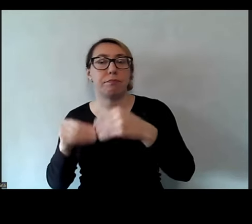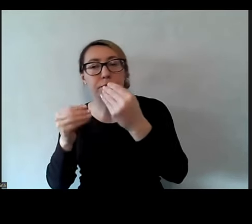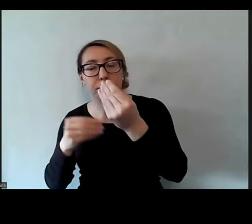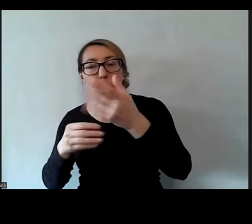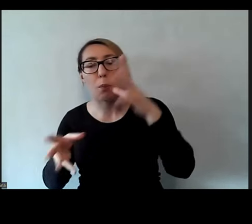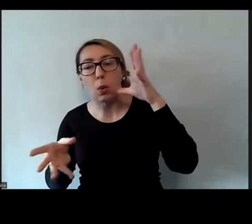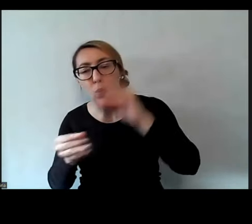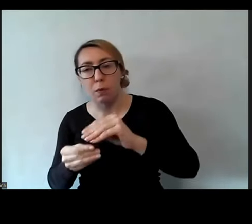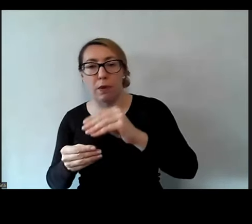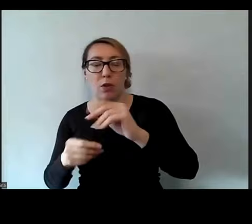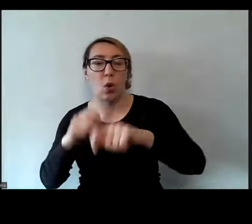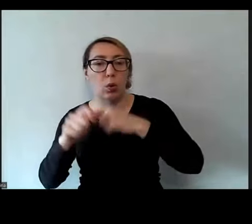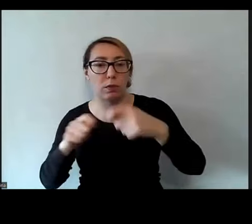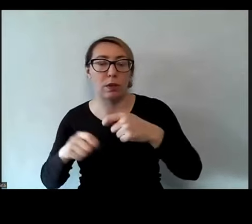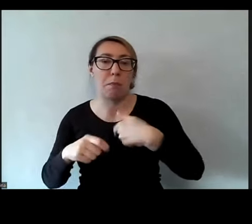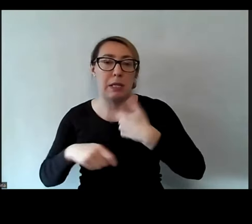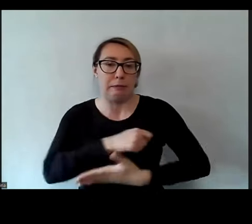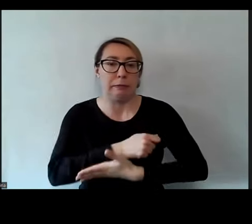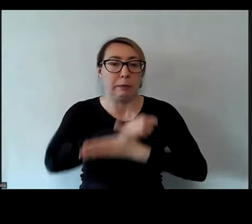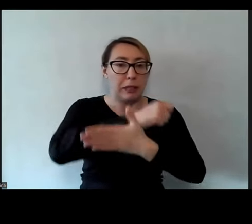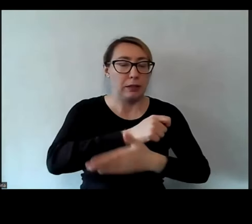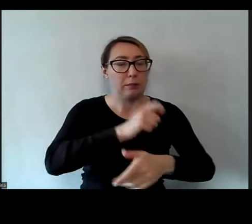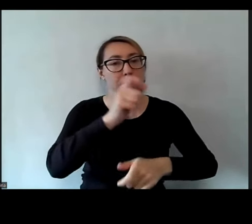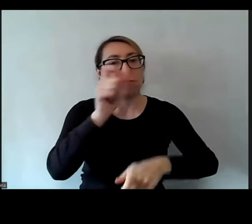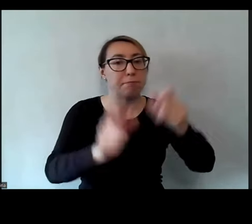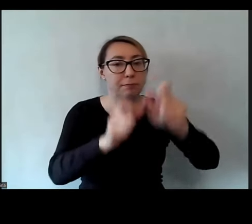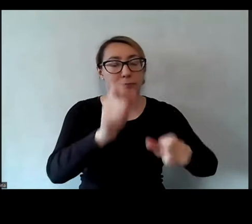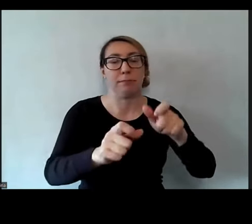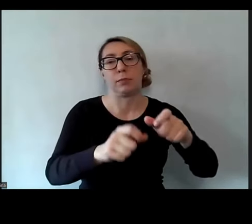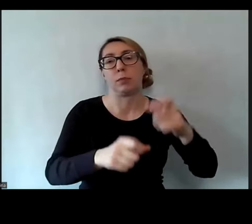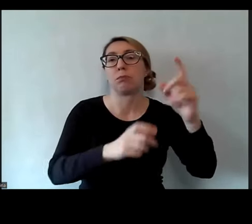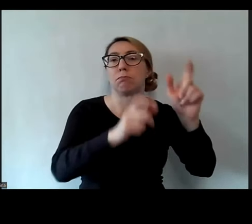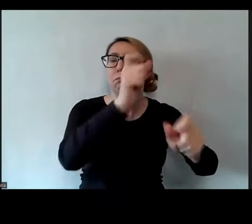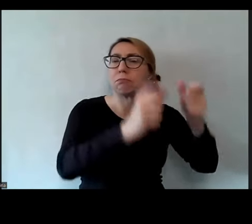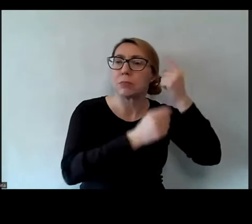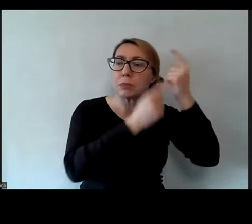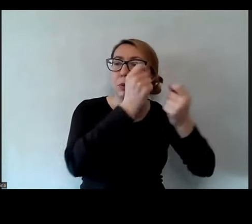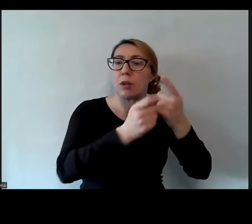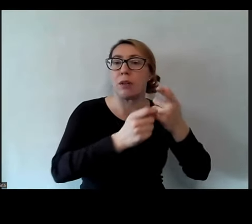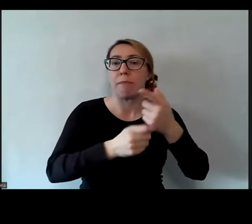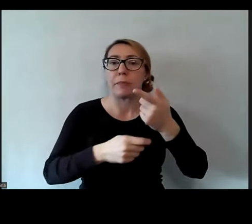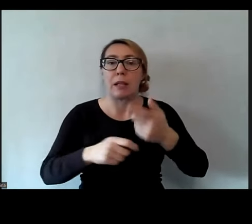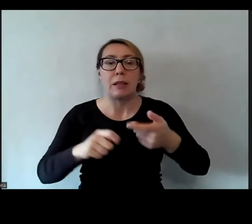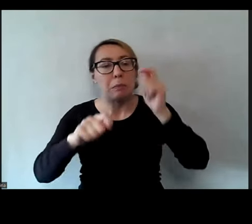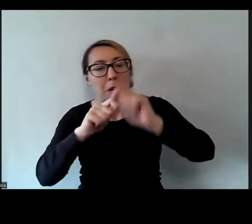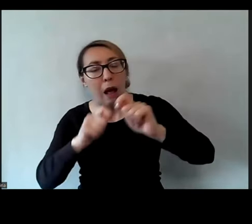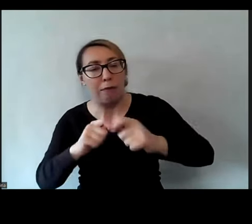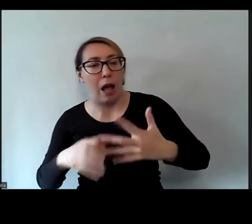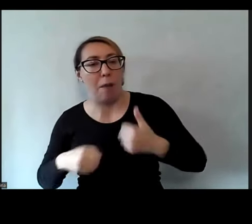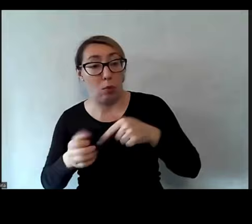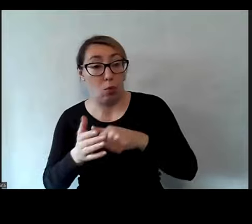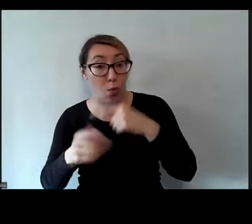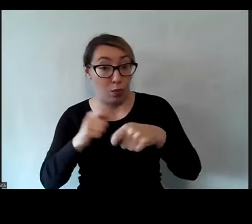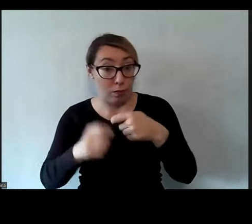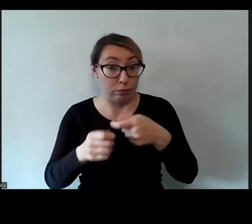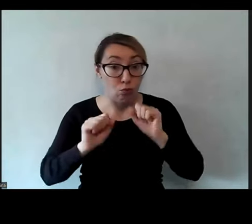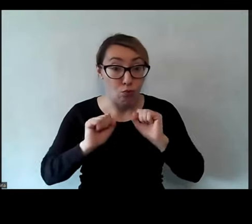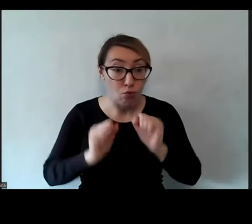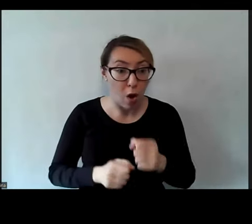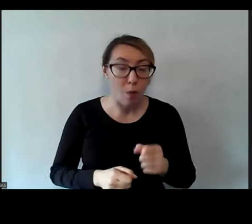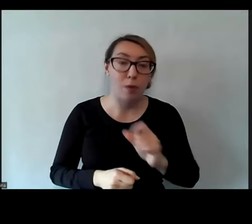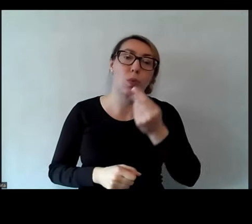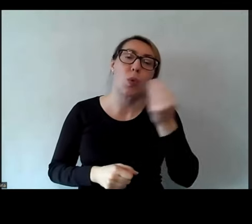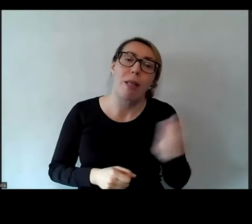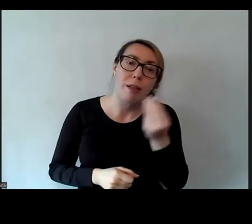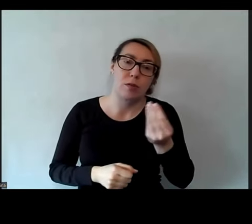wspieramy innowatorów jakby w takim sprawdzaniu, na ile rozwiązanie działa, co jeszcze można